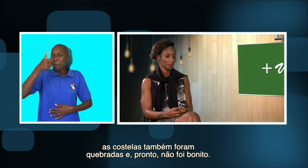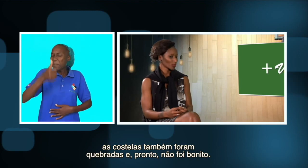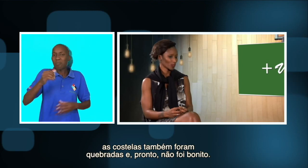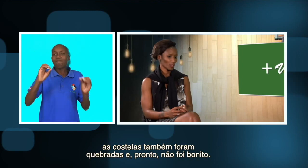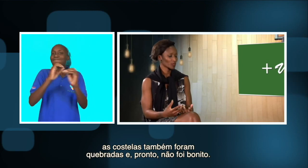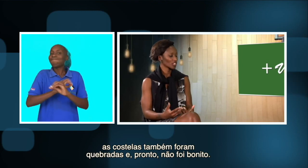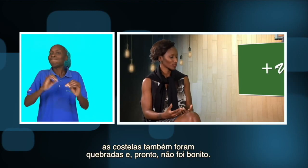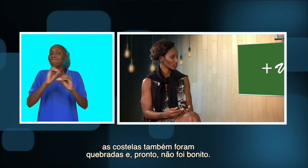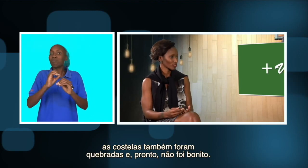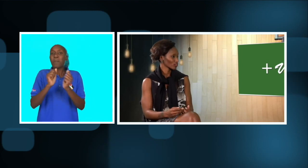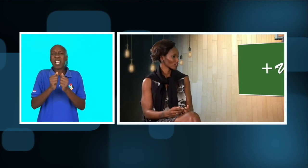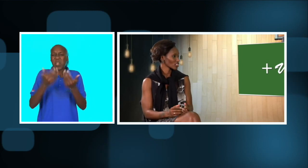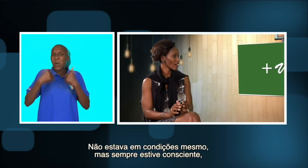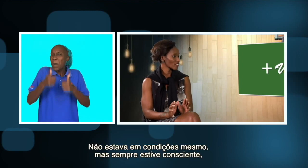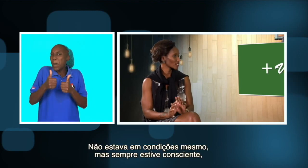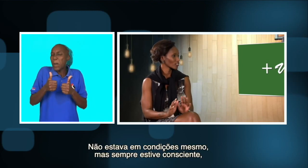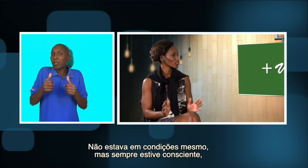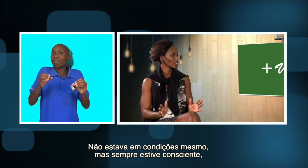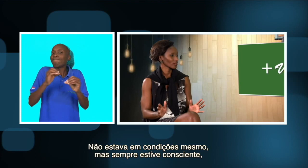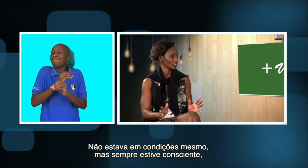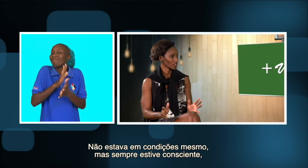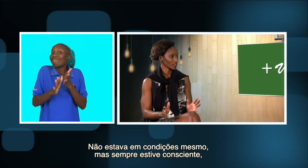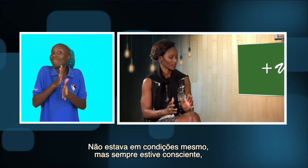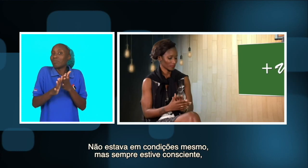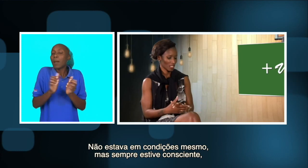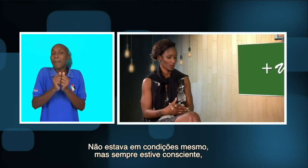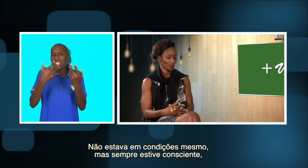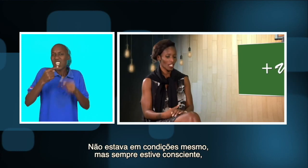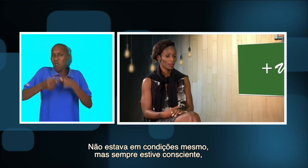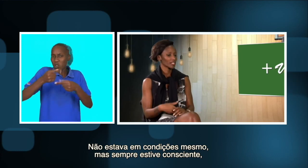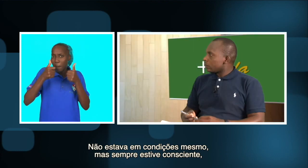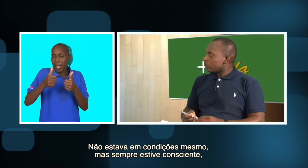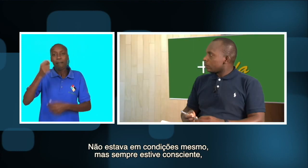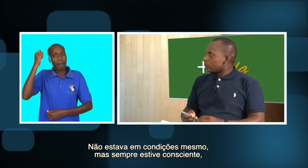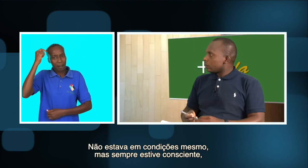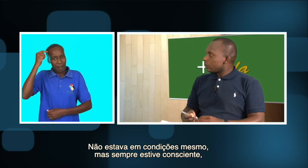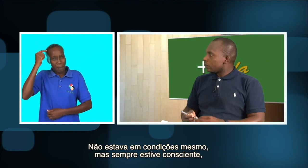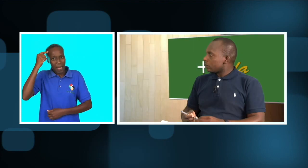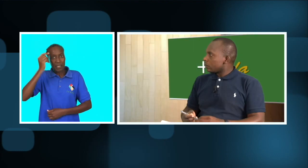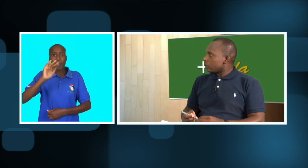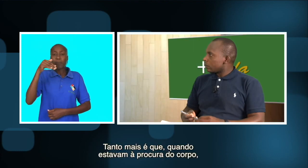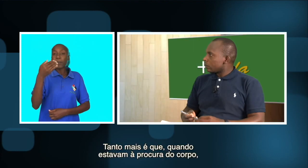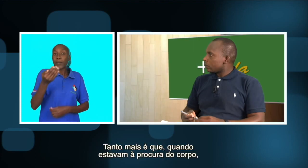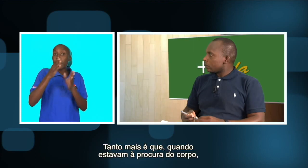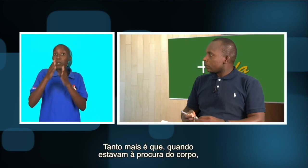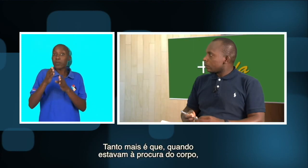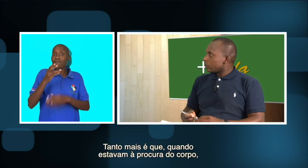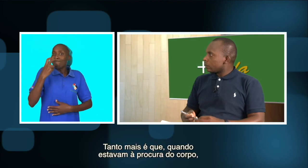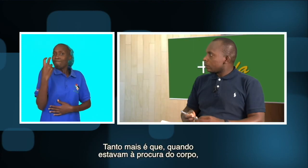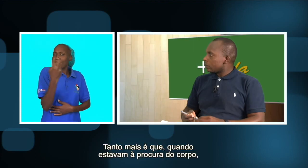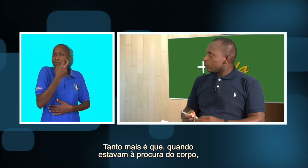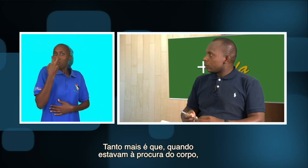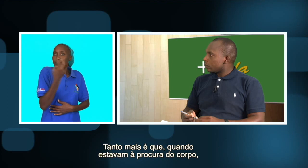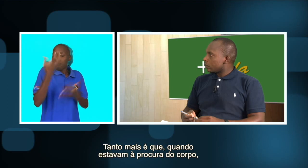E pronto, não foi bonito. Não estava em condições mesmo. Mas sempre estive consciente. Tanto mais que quando estavam à